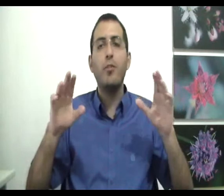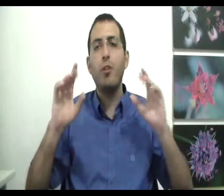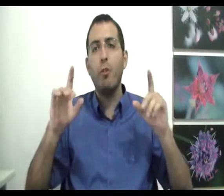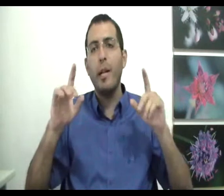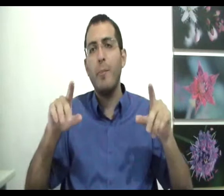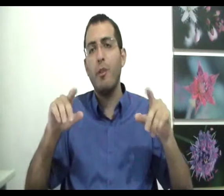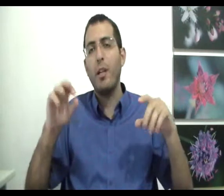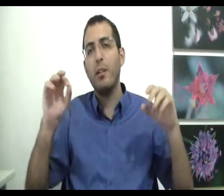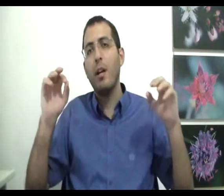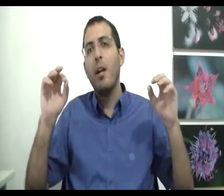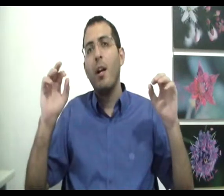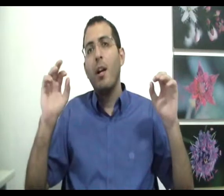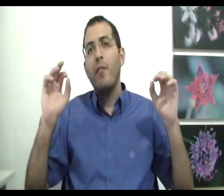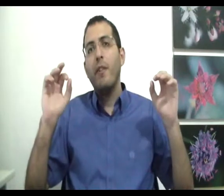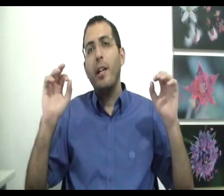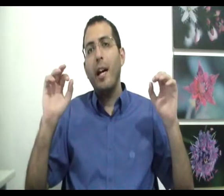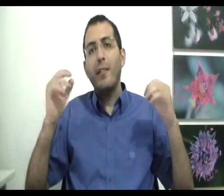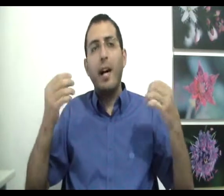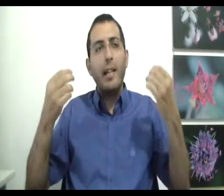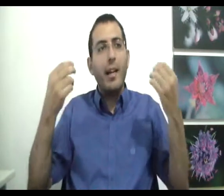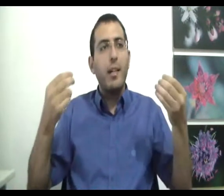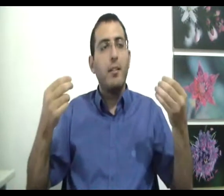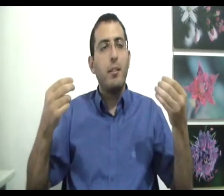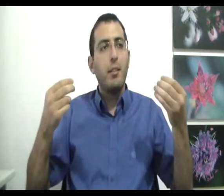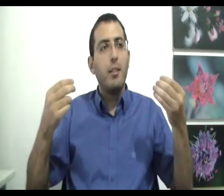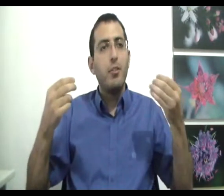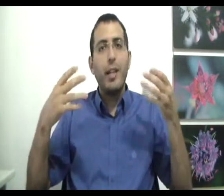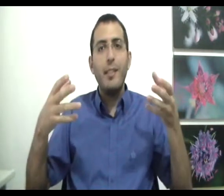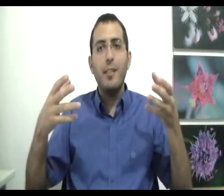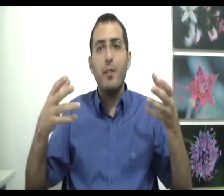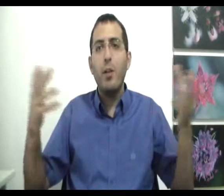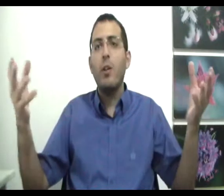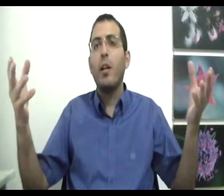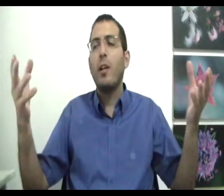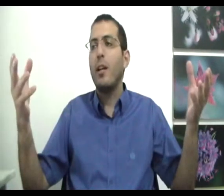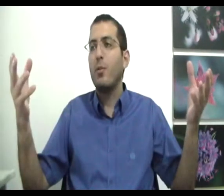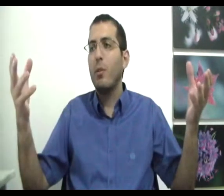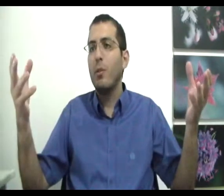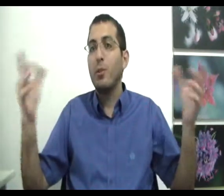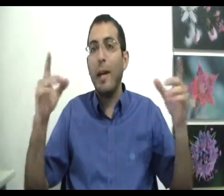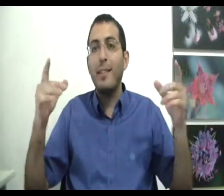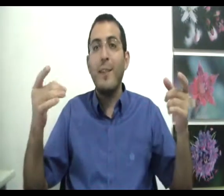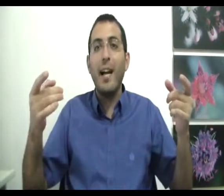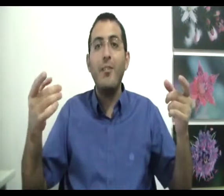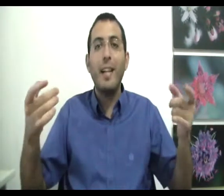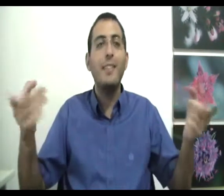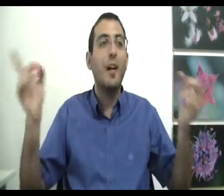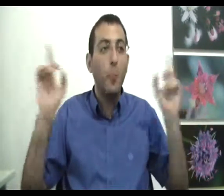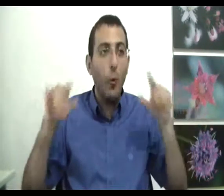של לישום ולללה בשקט והדבר היחיד שכסף לא יכול לקנות לך אותו, זאת אומרת הדבר היחיד שכסף אמור